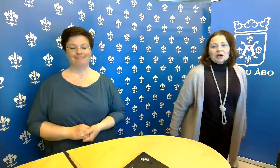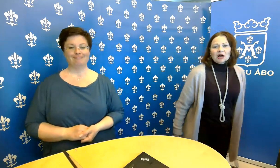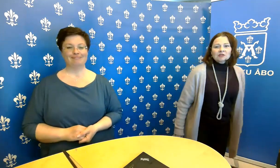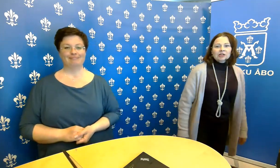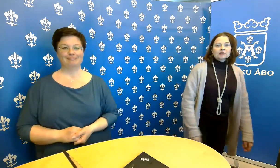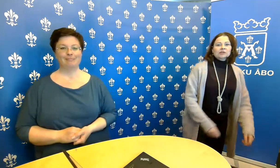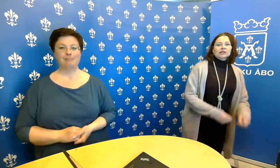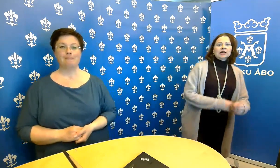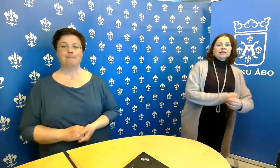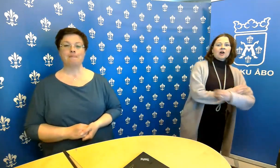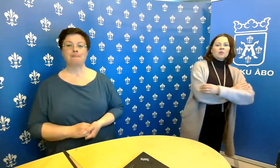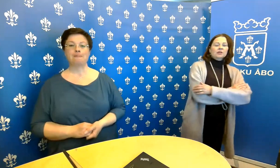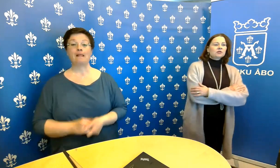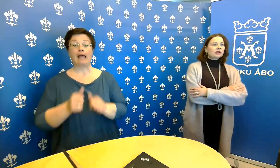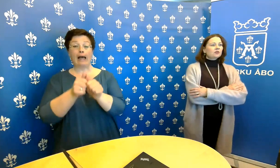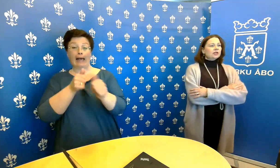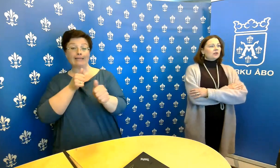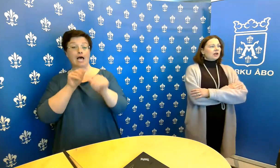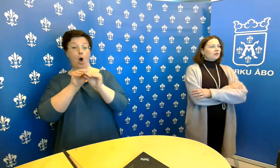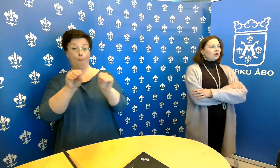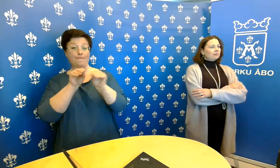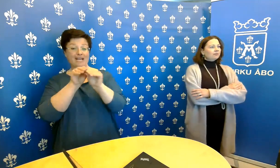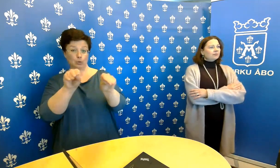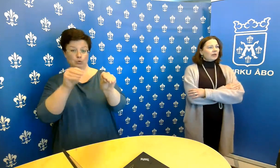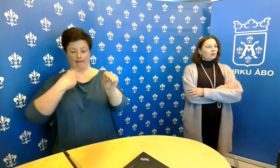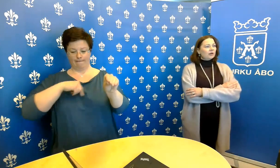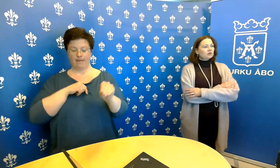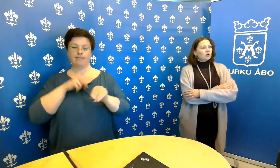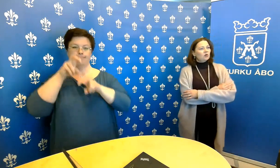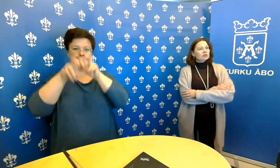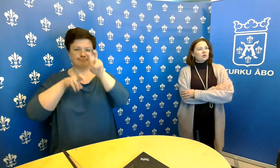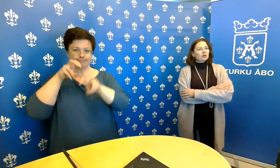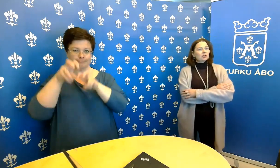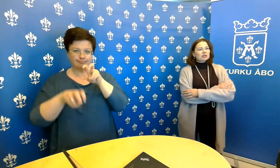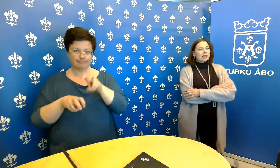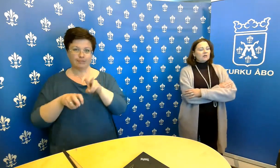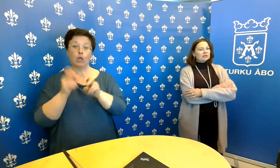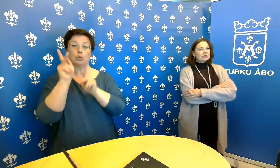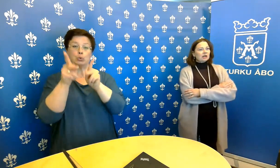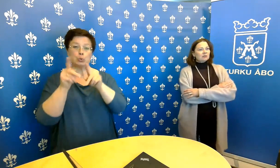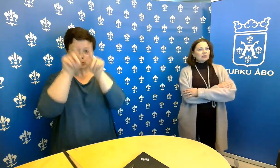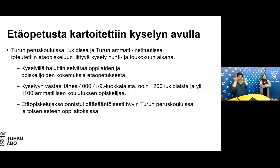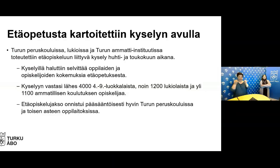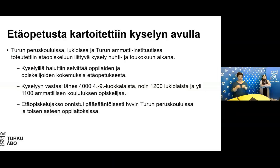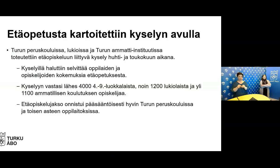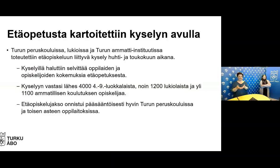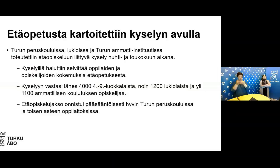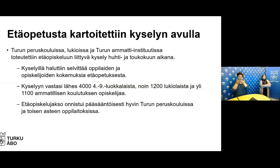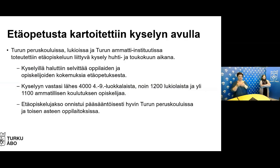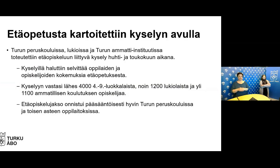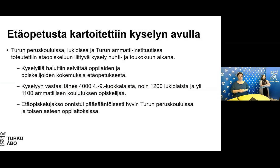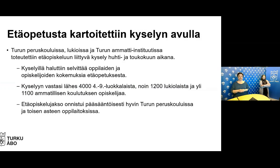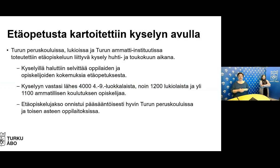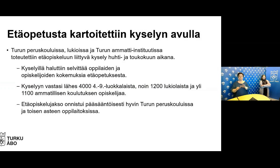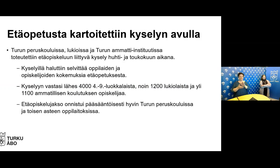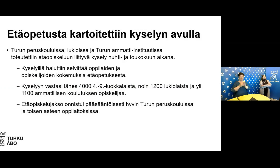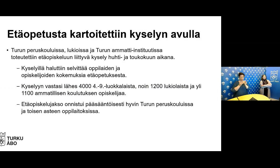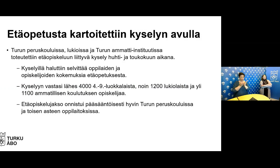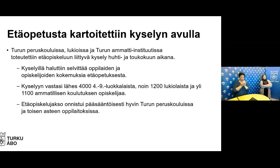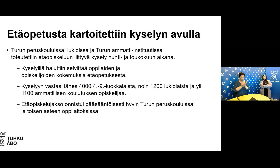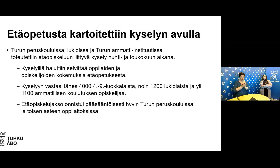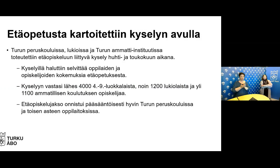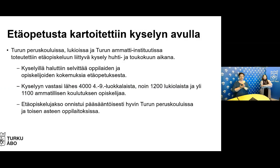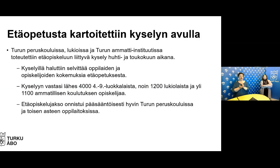Me ollaan kartoitettu tätä etäopetusta kyselyn avulla. Meillä on peruskouluissa, lukioissa ja ammatti-instituutissa tehty tällainen